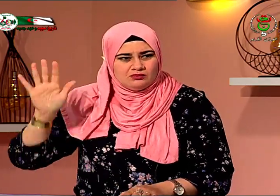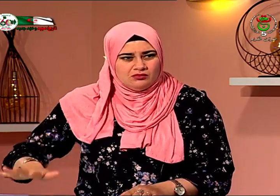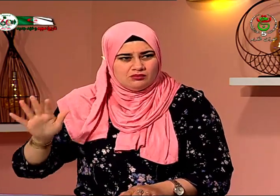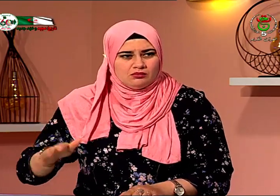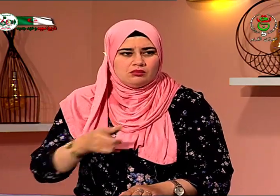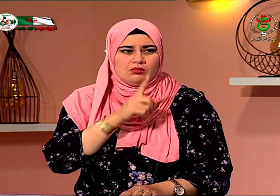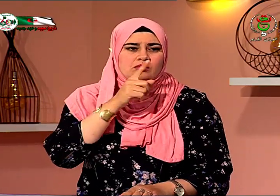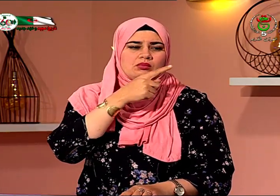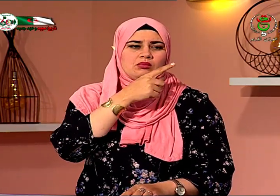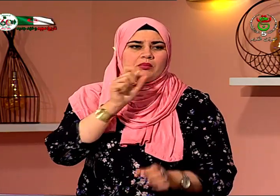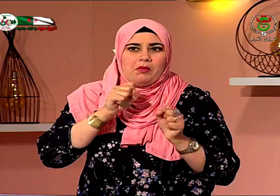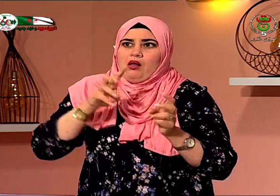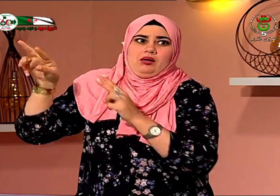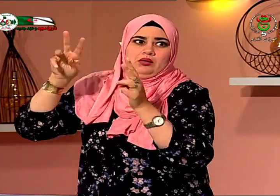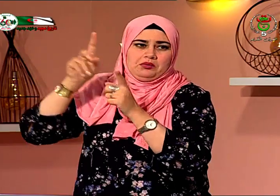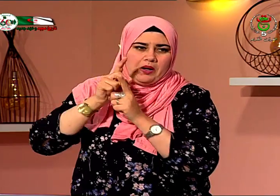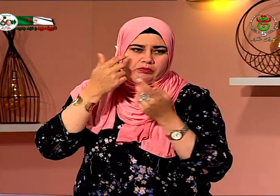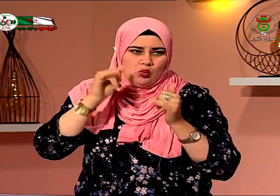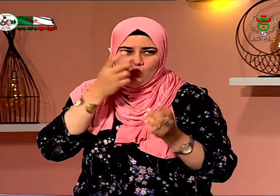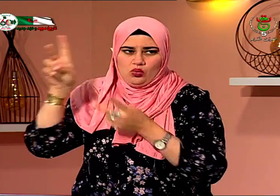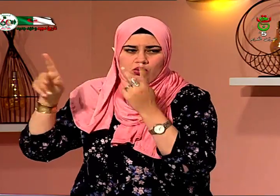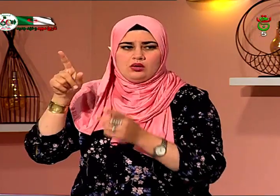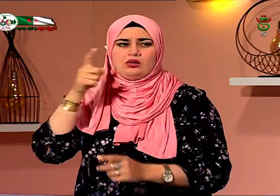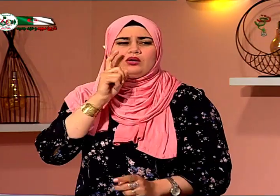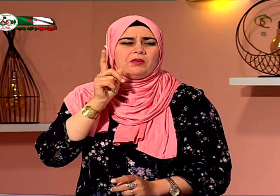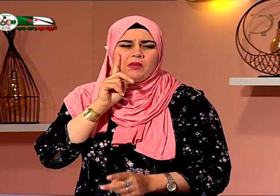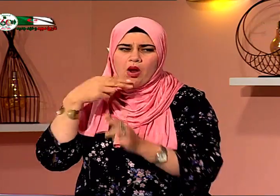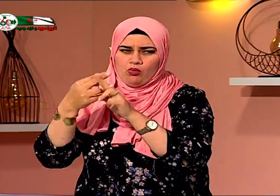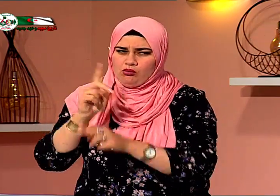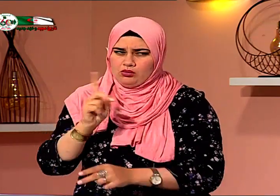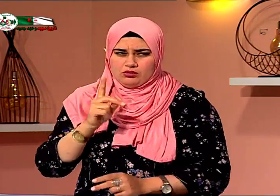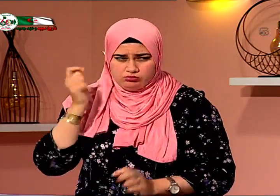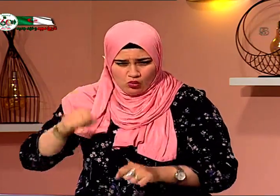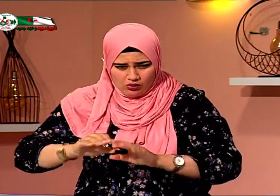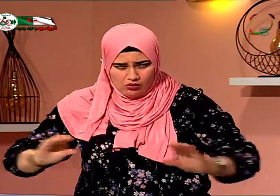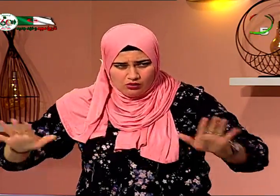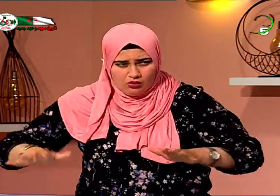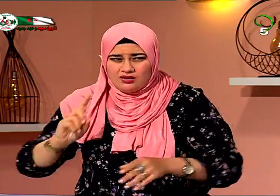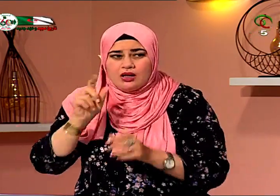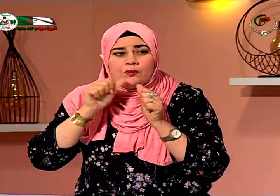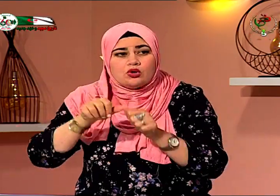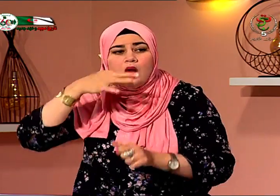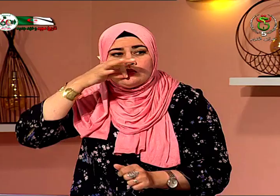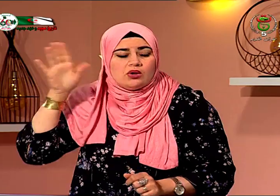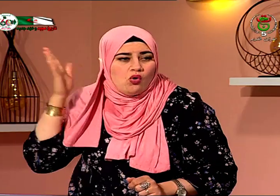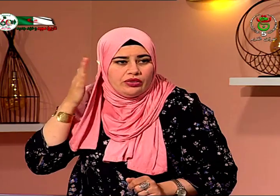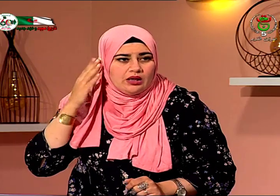وعندما يقومون بوضعي في السرير ويقومون بتحريك السرير فإني